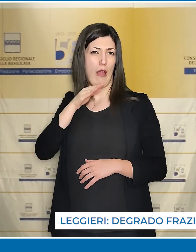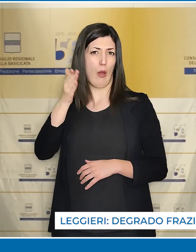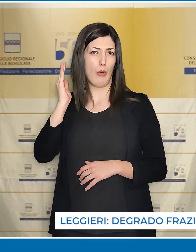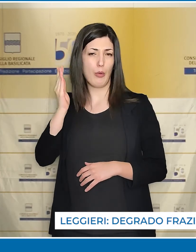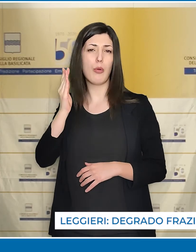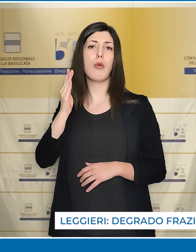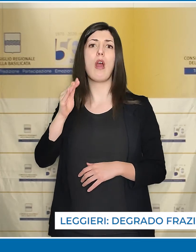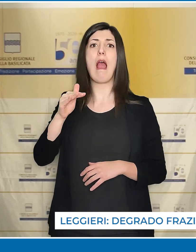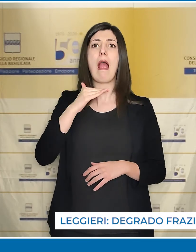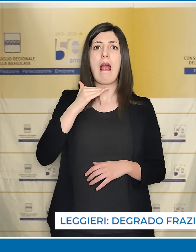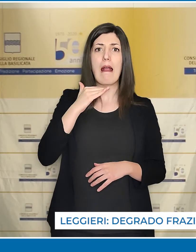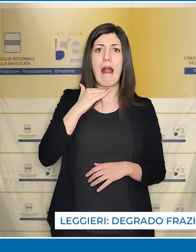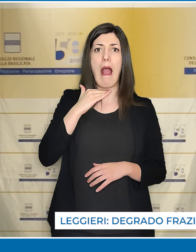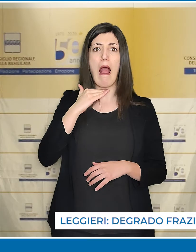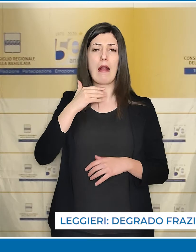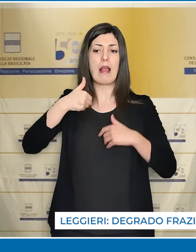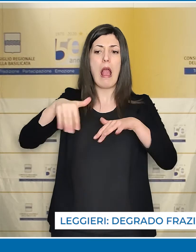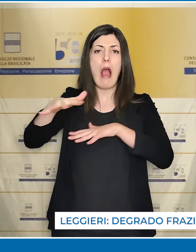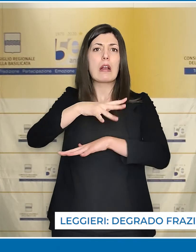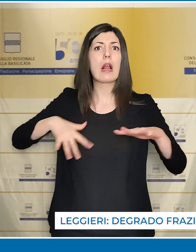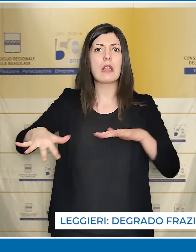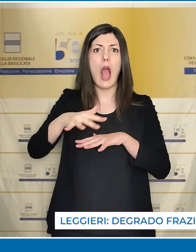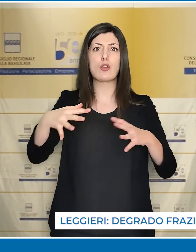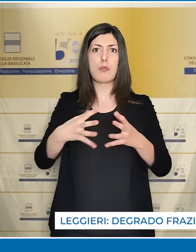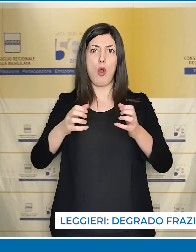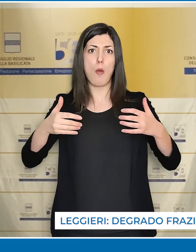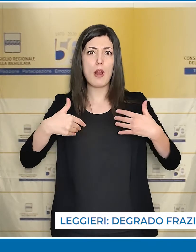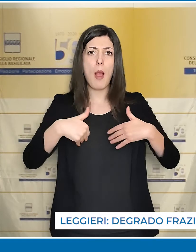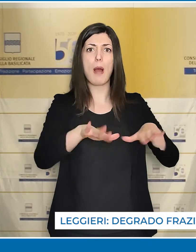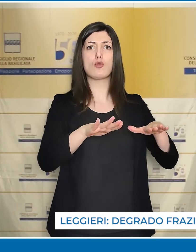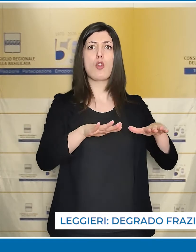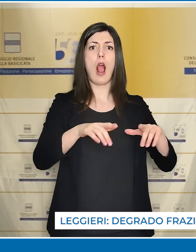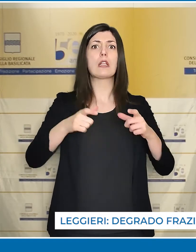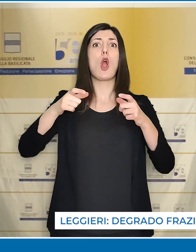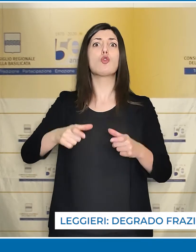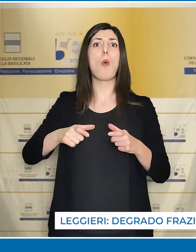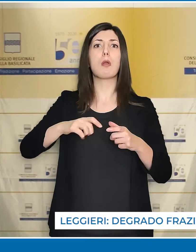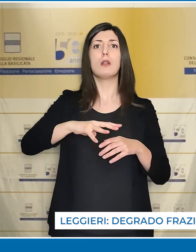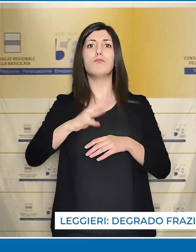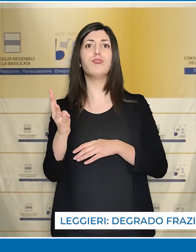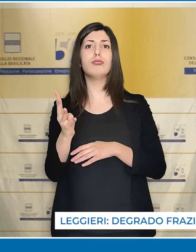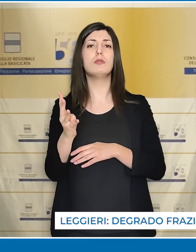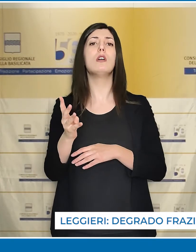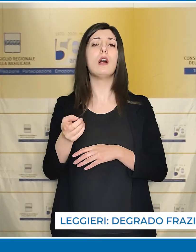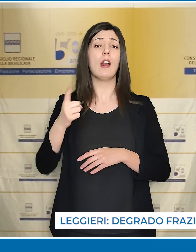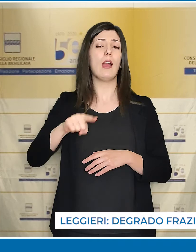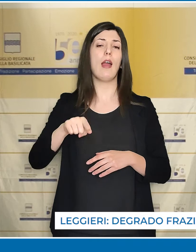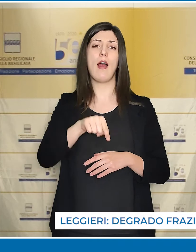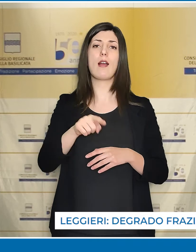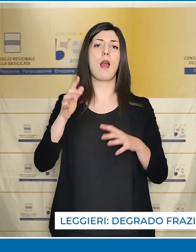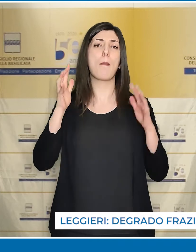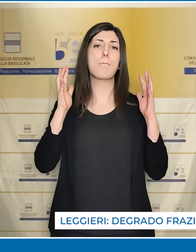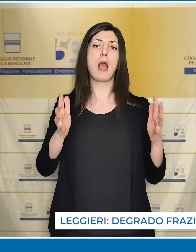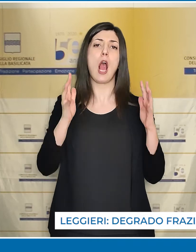decine di cani randagi, immobili abbandonati, tombini saltati e